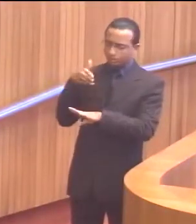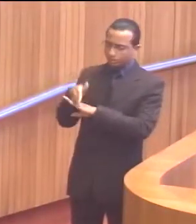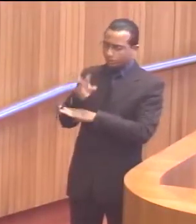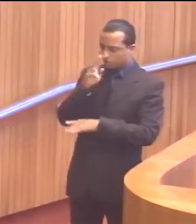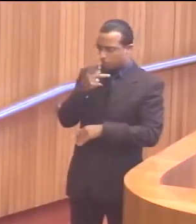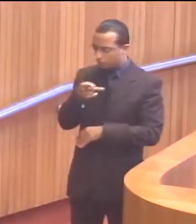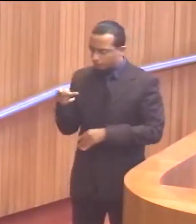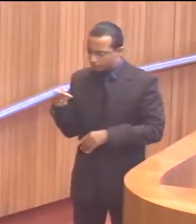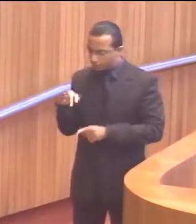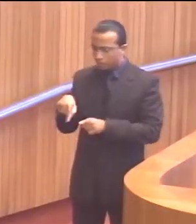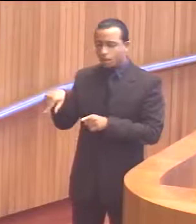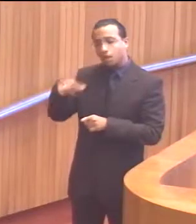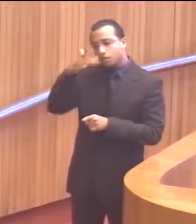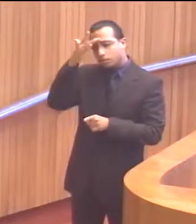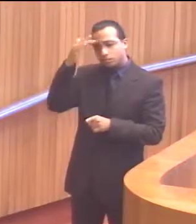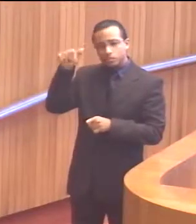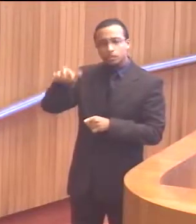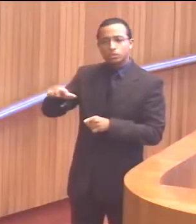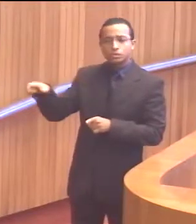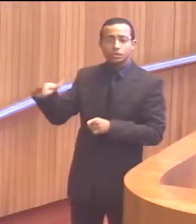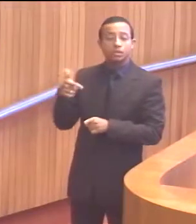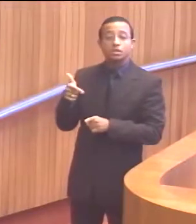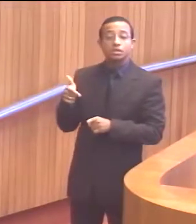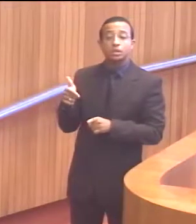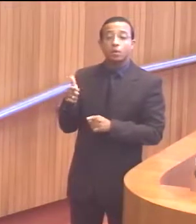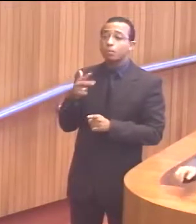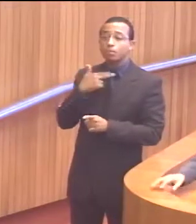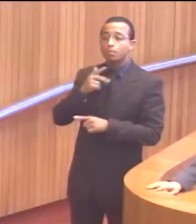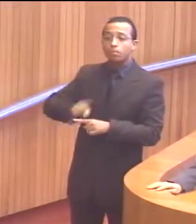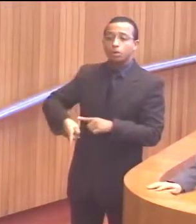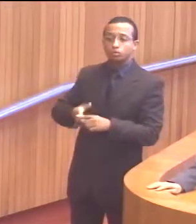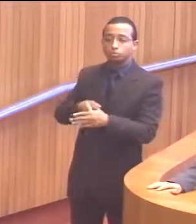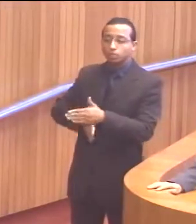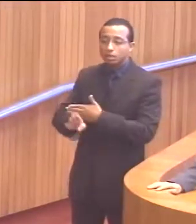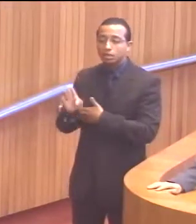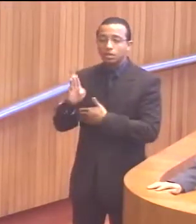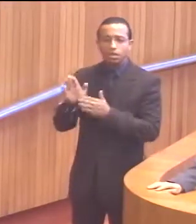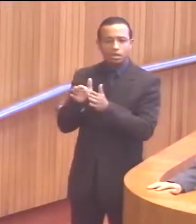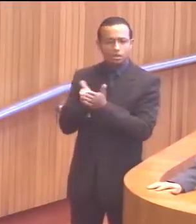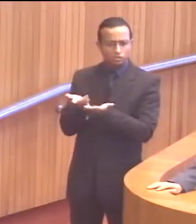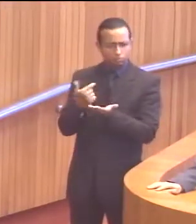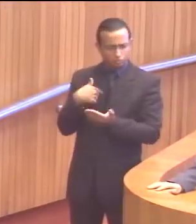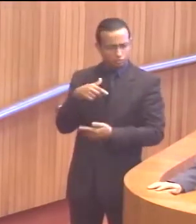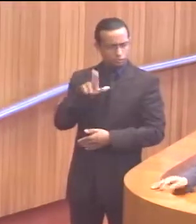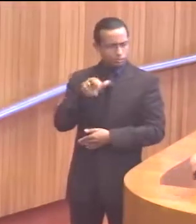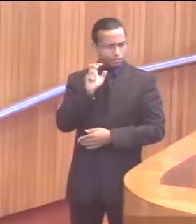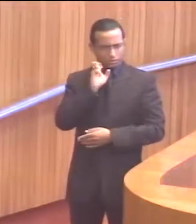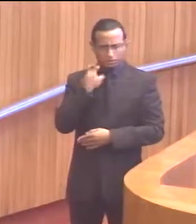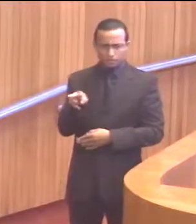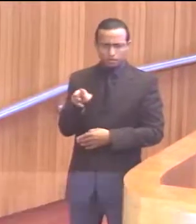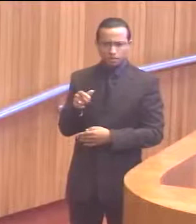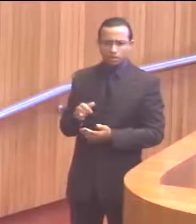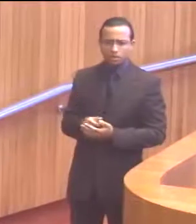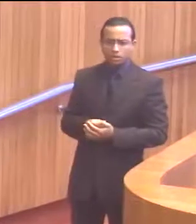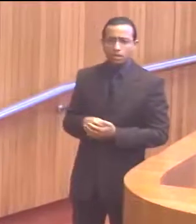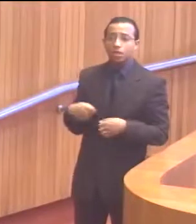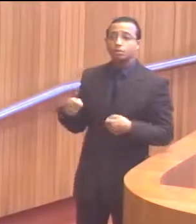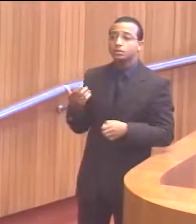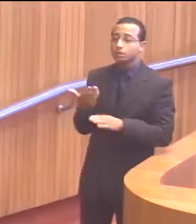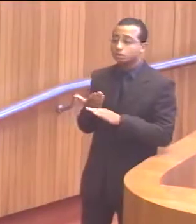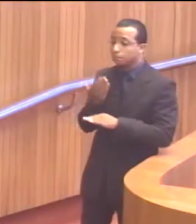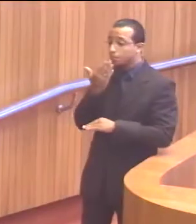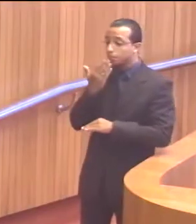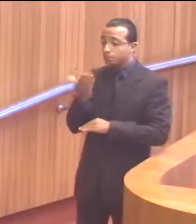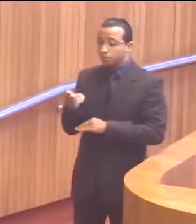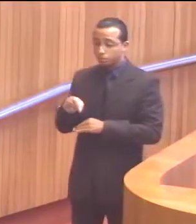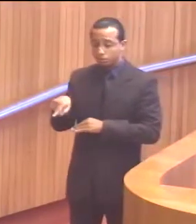que as pessoas, deputada Graça Paz, não têm acesso aos livros. Eu nunca tinha visto isso. Você tem que pedir no balcão